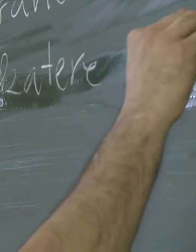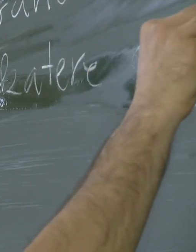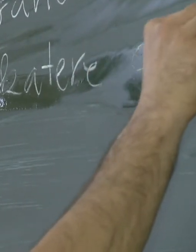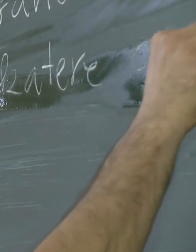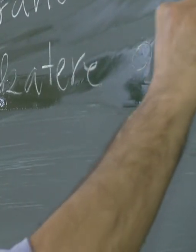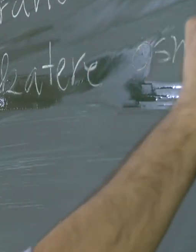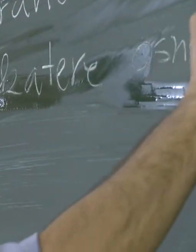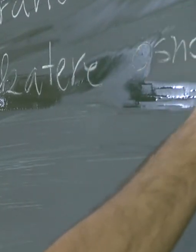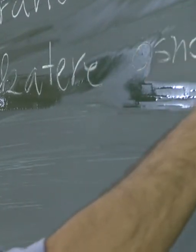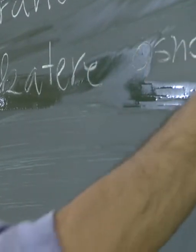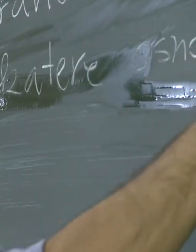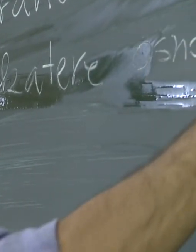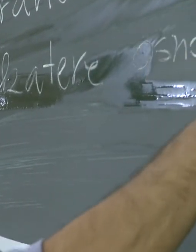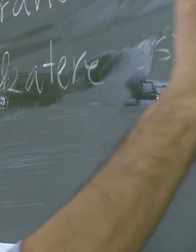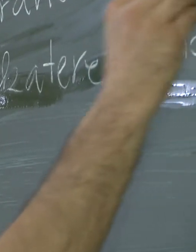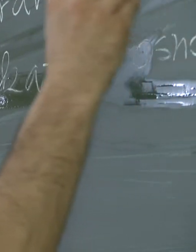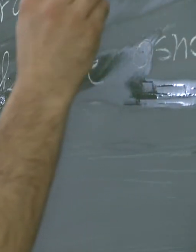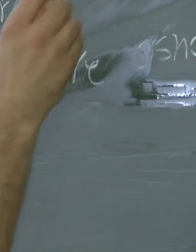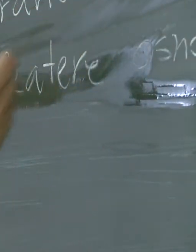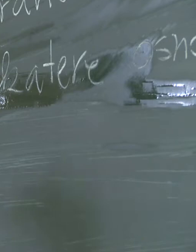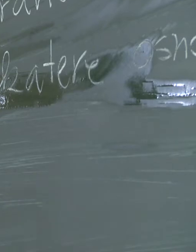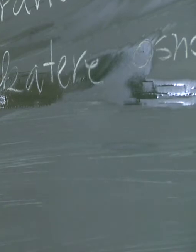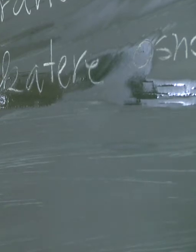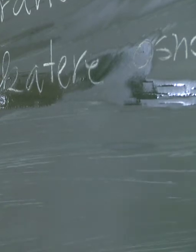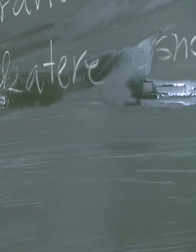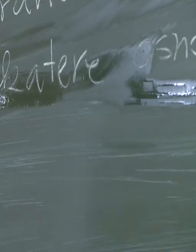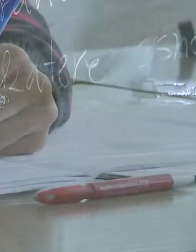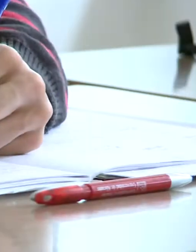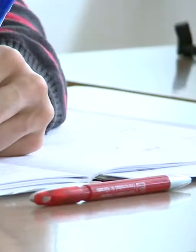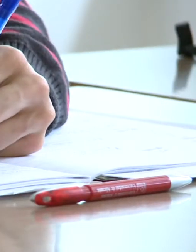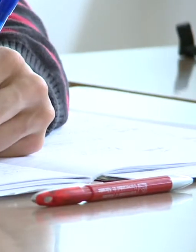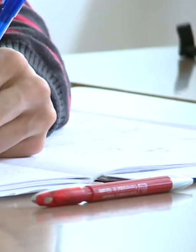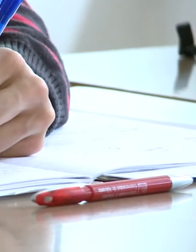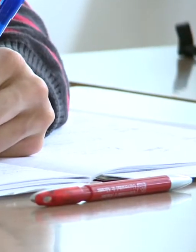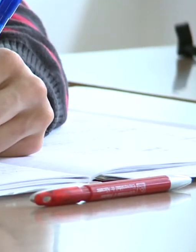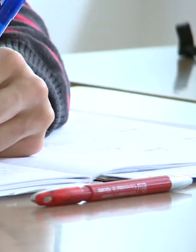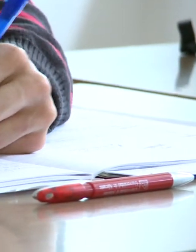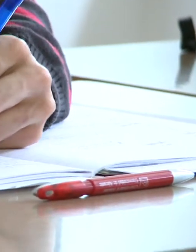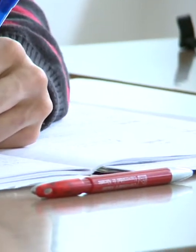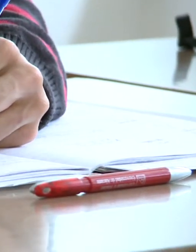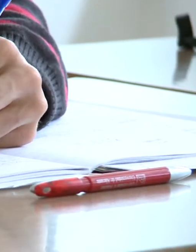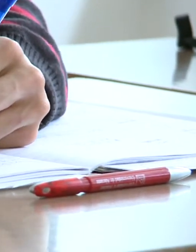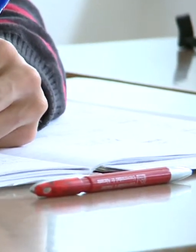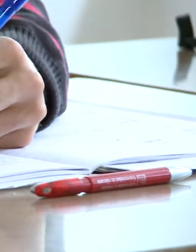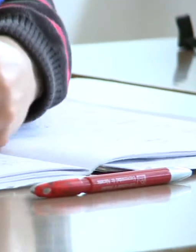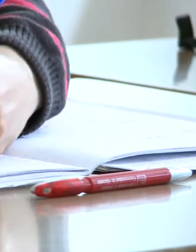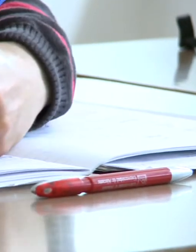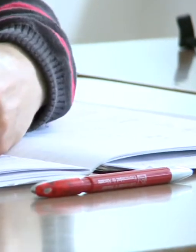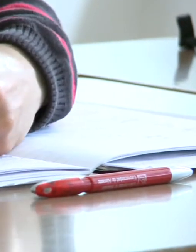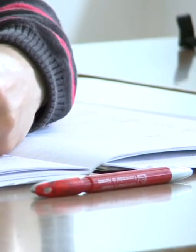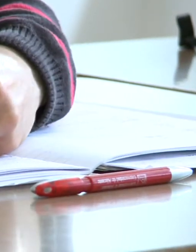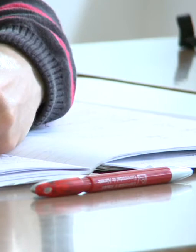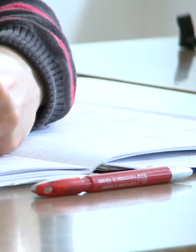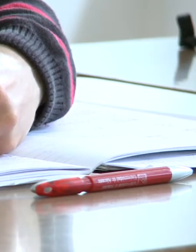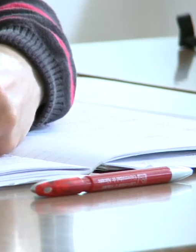sem tole tiho navovo poslal po elektronski pošti. Amak. Tam sem videl, da nimajo možnosti